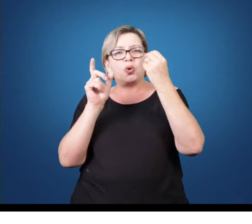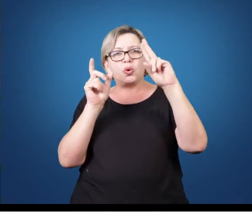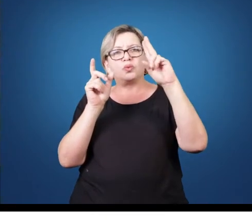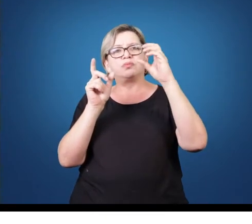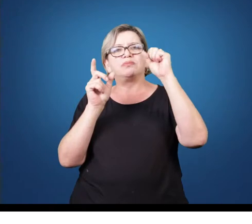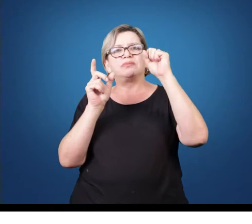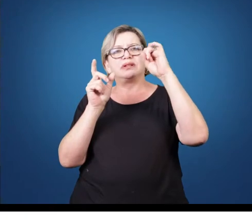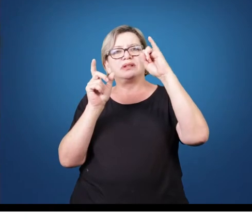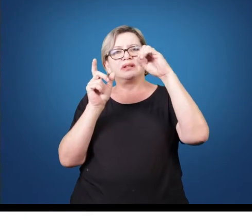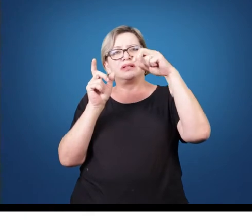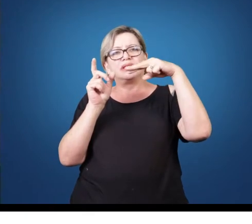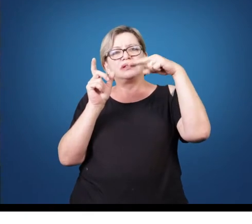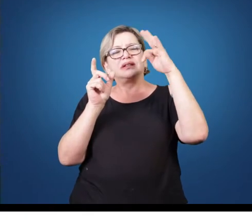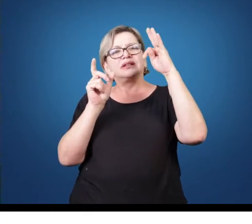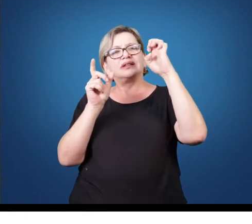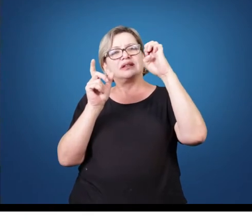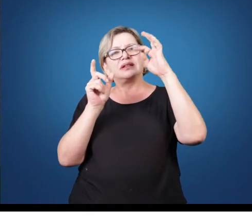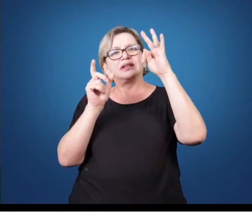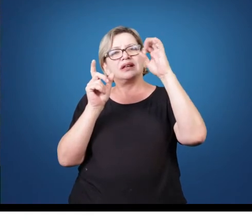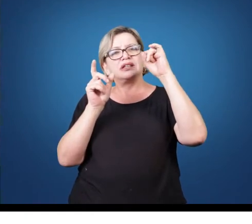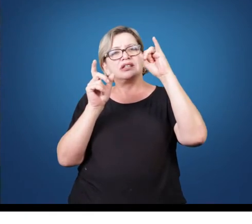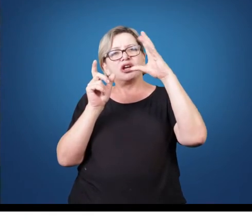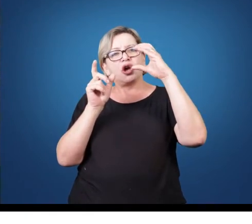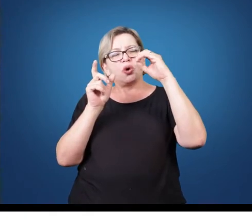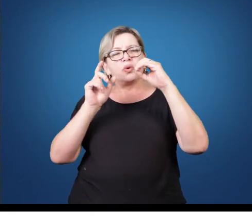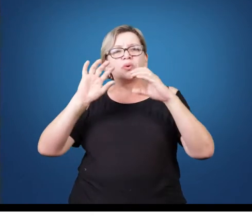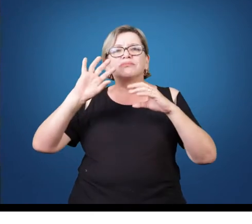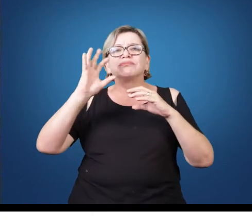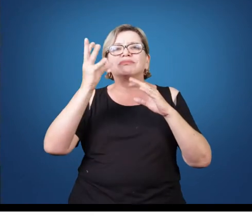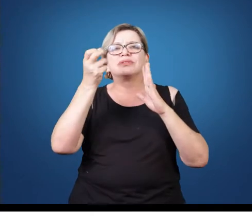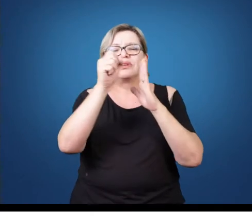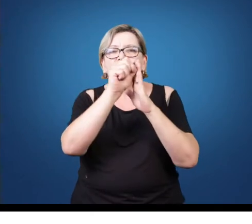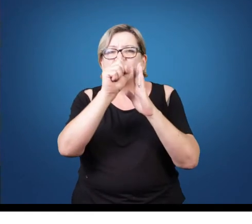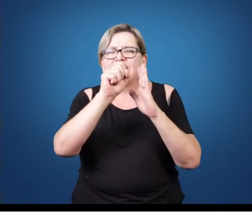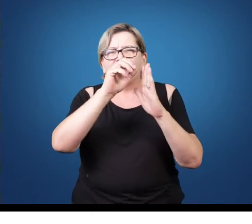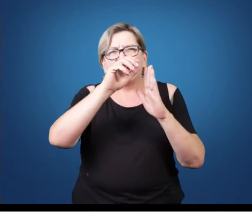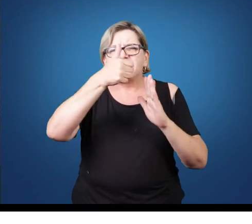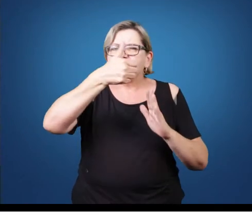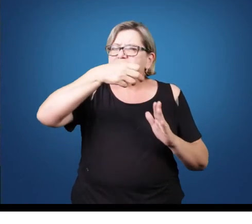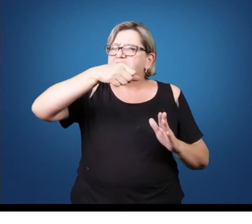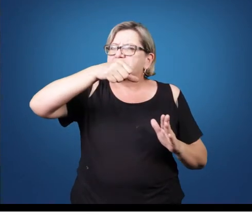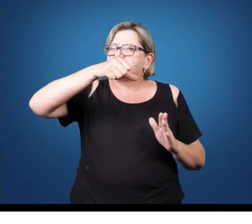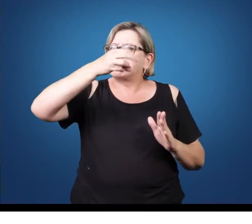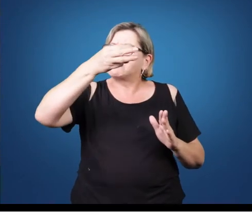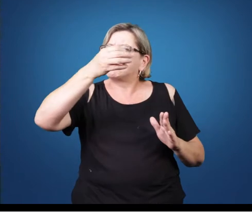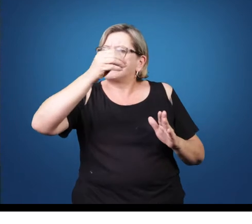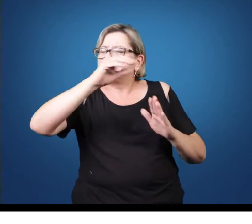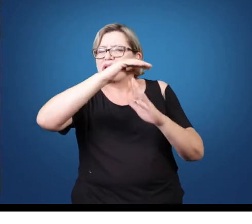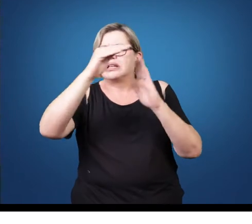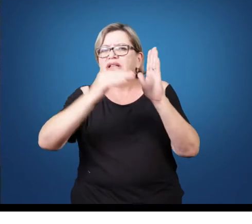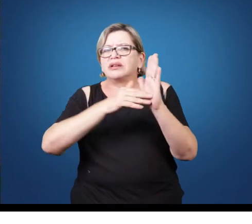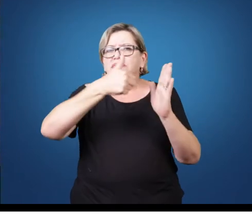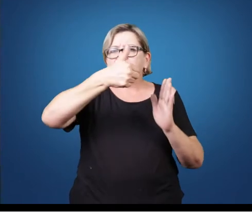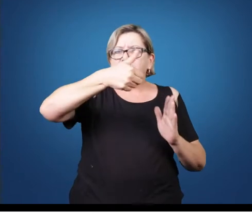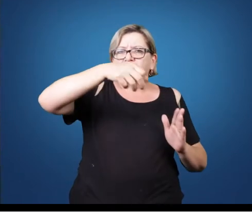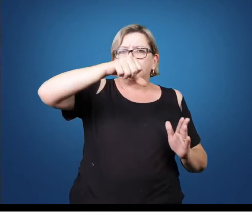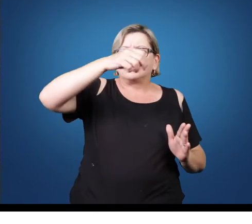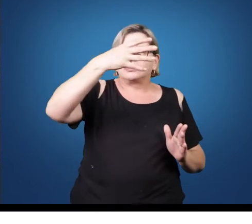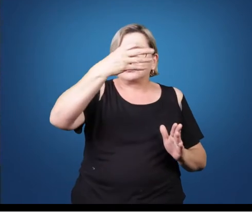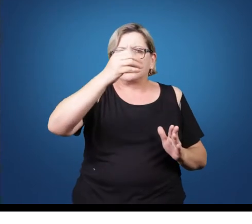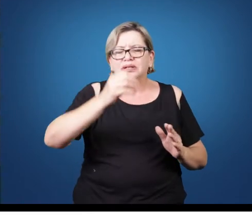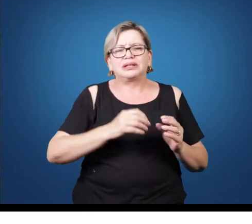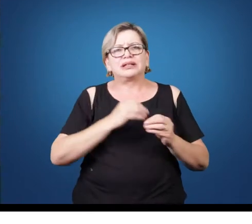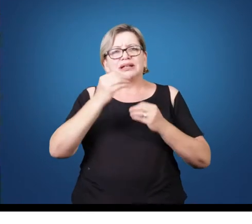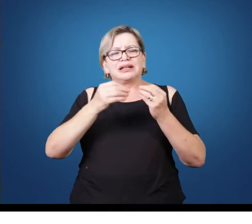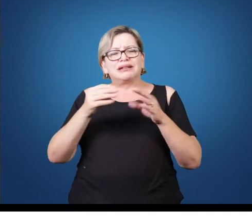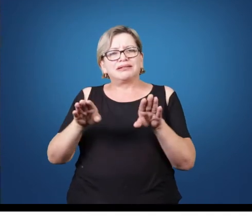e 1940, dentro da tradição da música. E eu coloco aí como exemplos o Stravinsky, o Igor Stravinsky, o